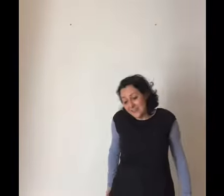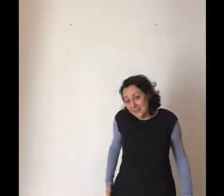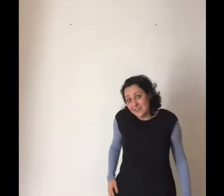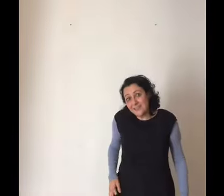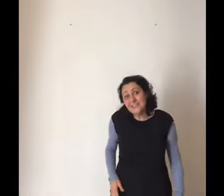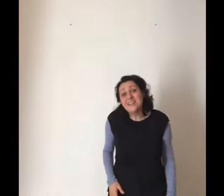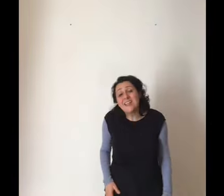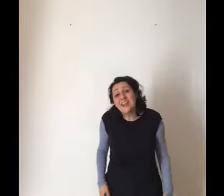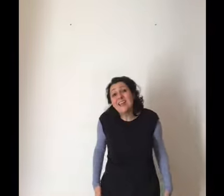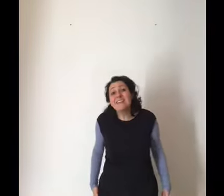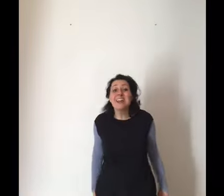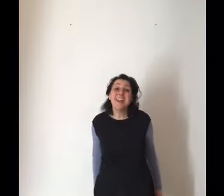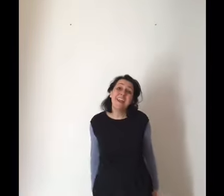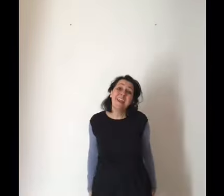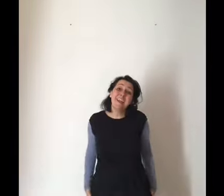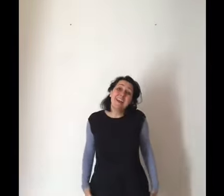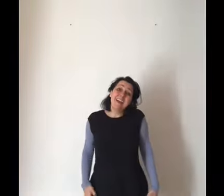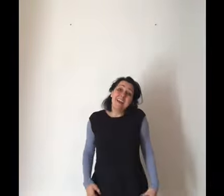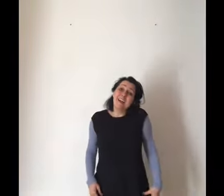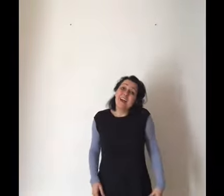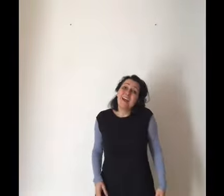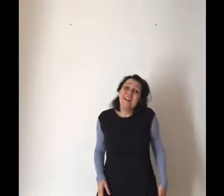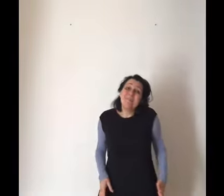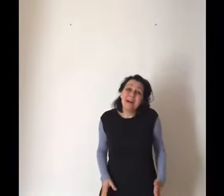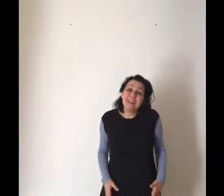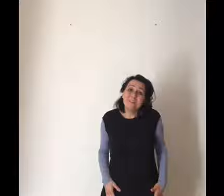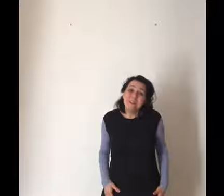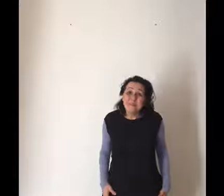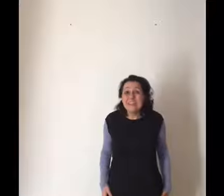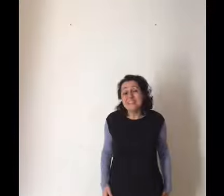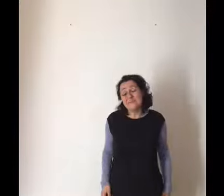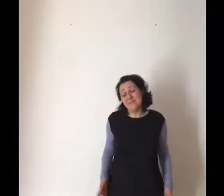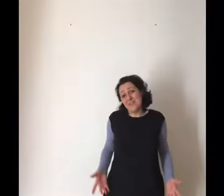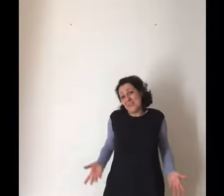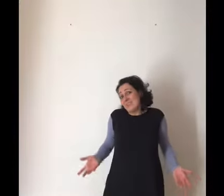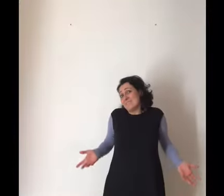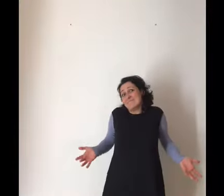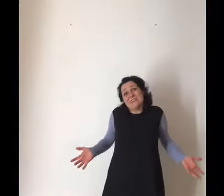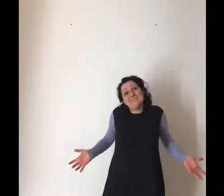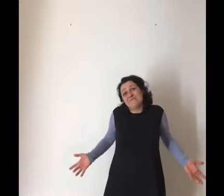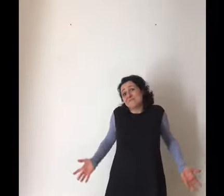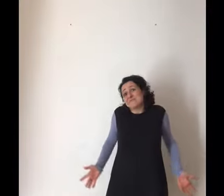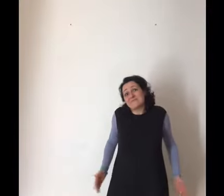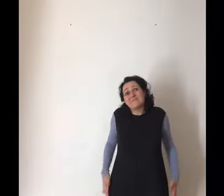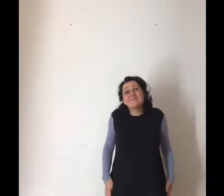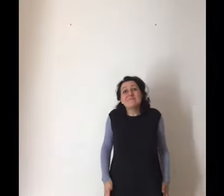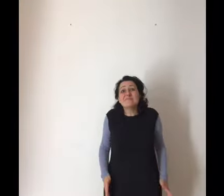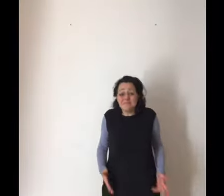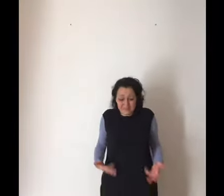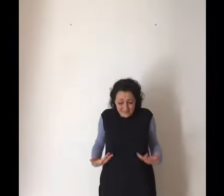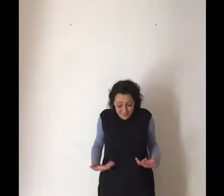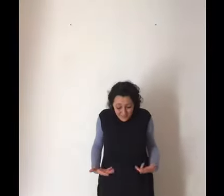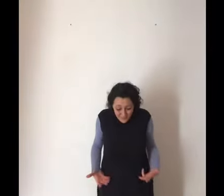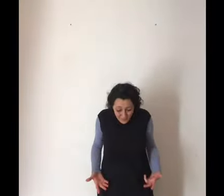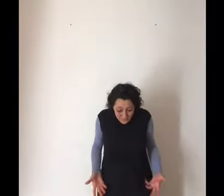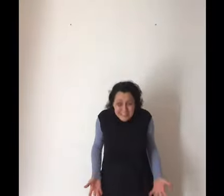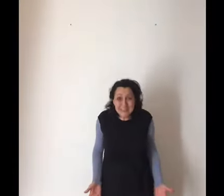Sì, desidererei andare al ballo del principe, ma non ho un vestito